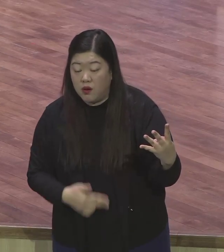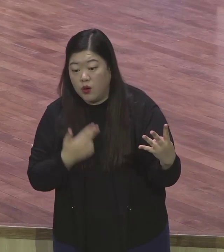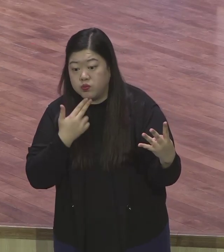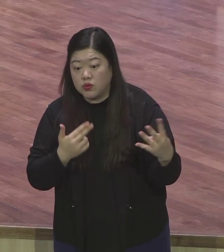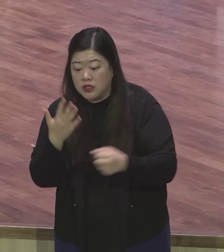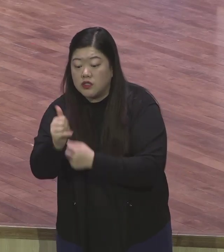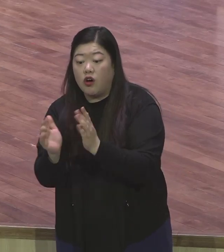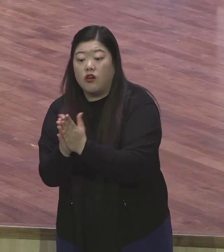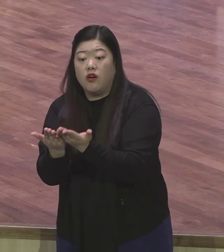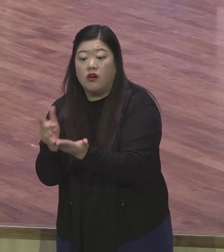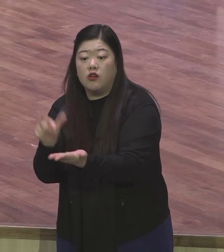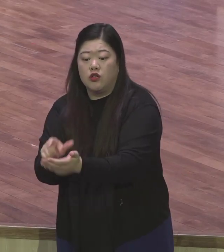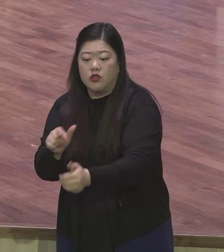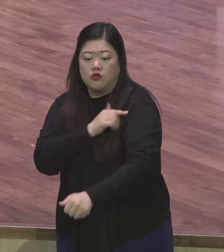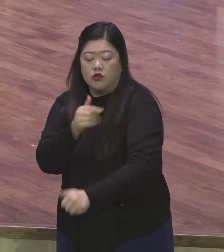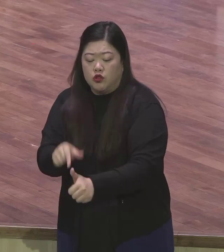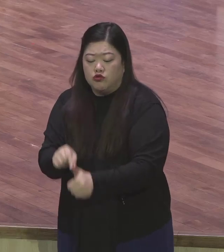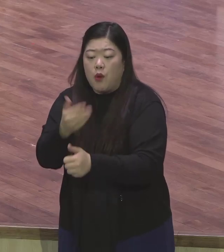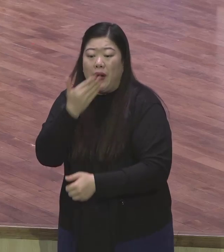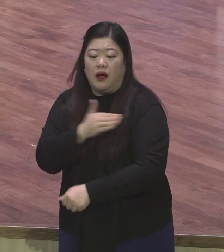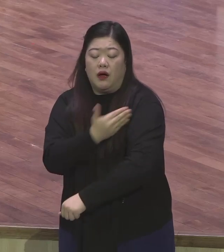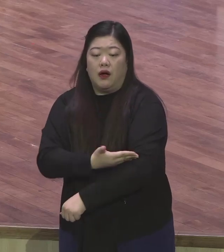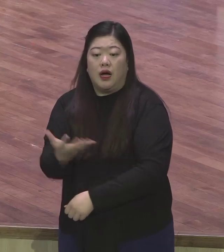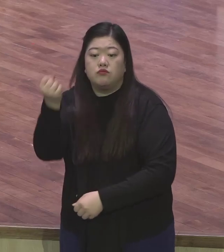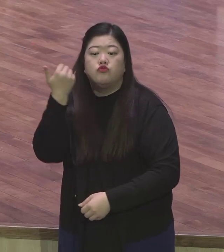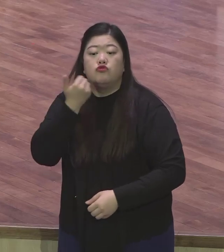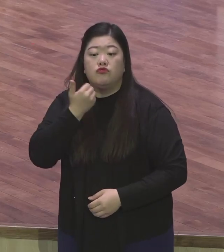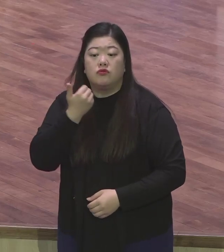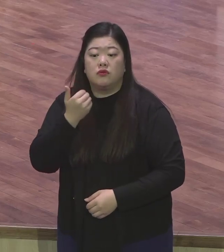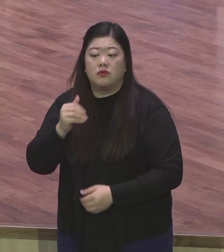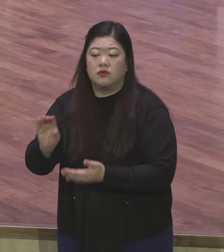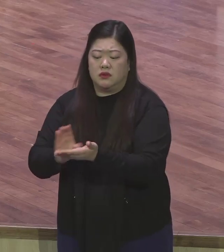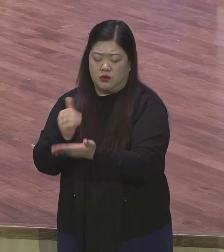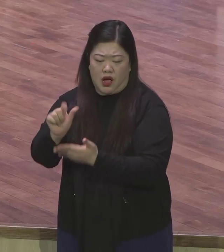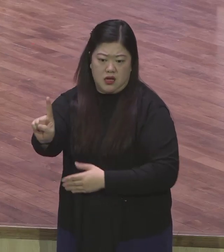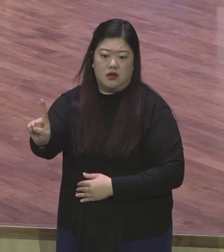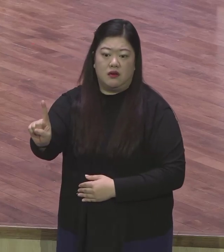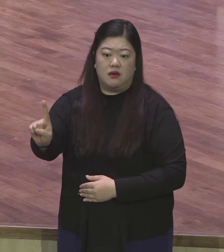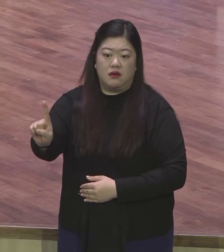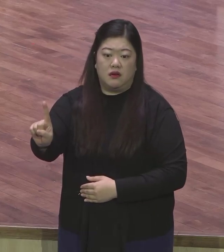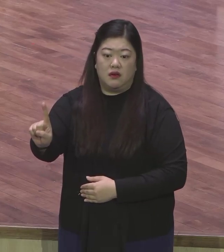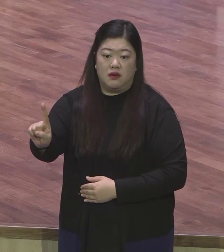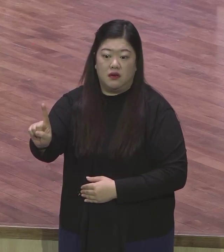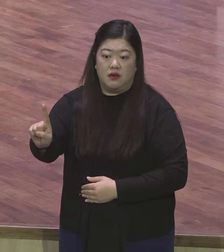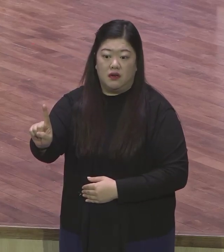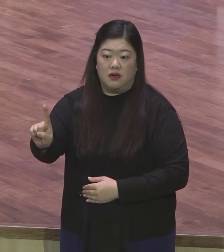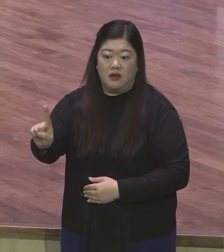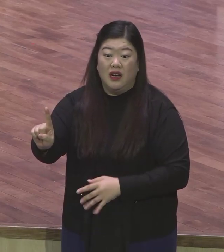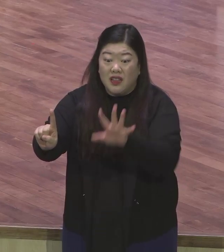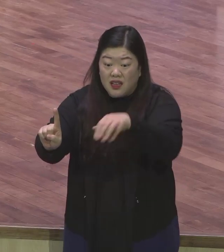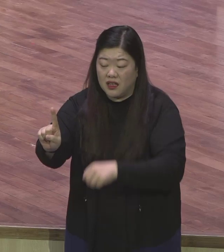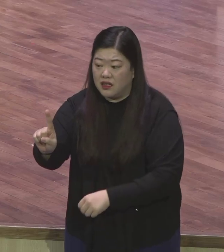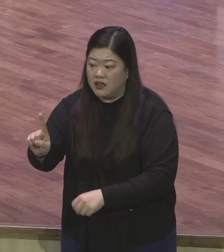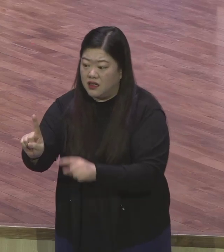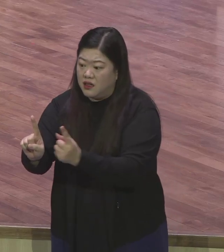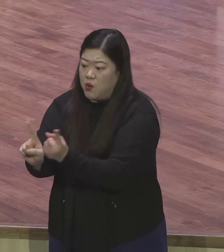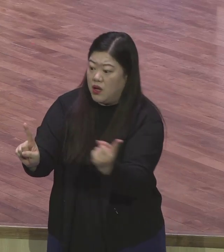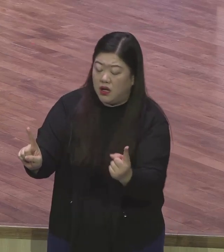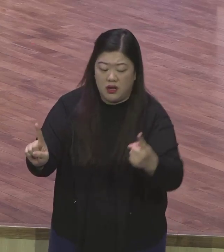그렇게 구세주가 많아요. 그 자체가 웃기는 거 아니에요. 그 근거 어디